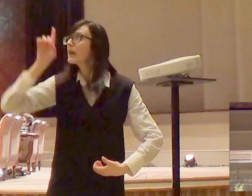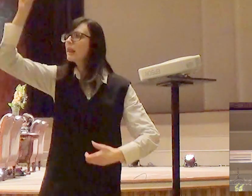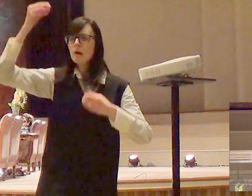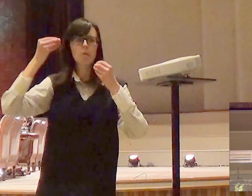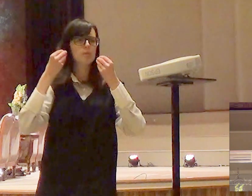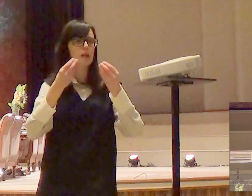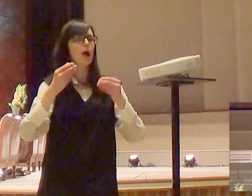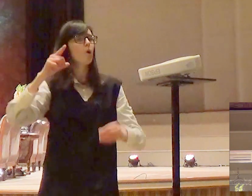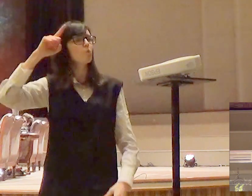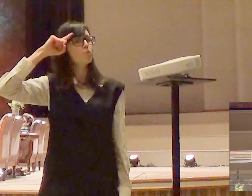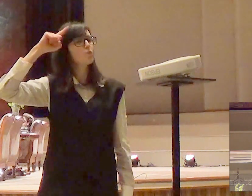povo no deserto.